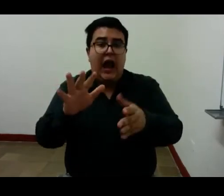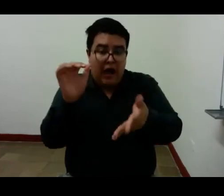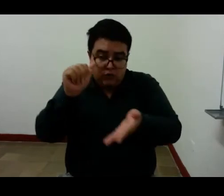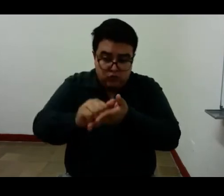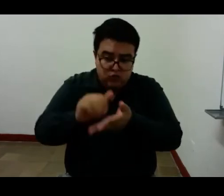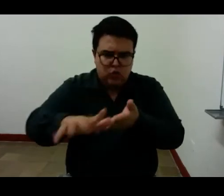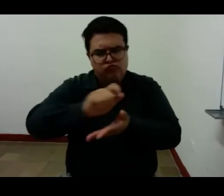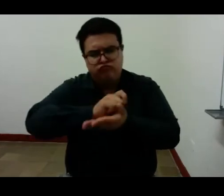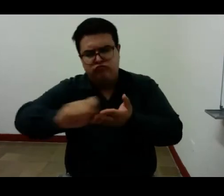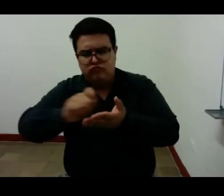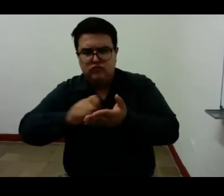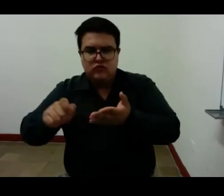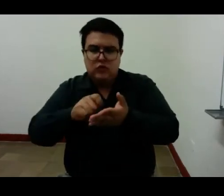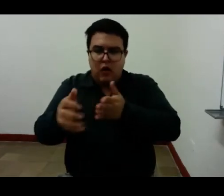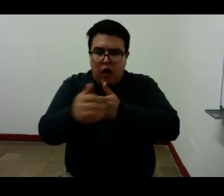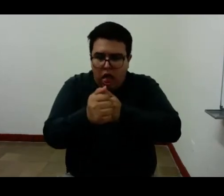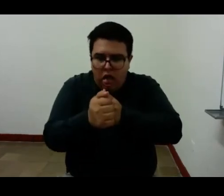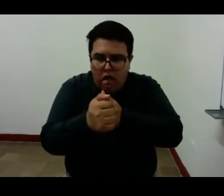sin interpretarlo.